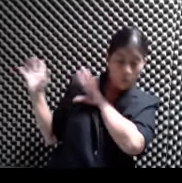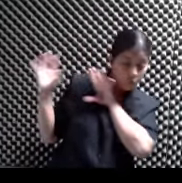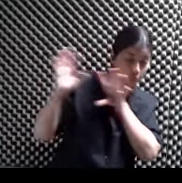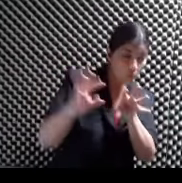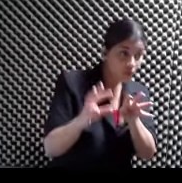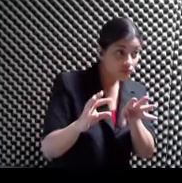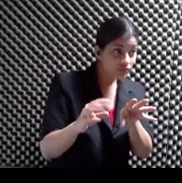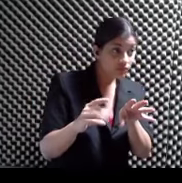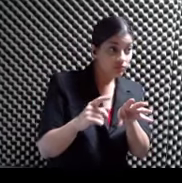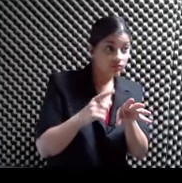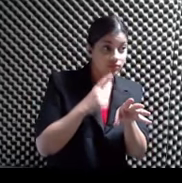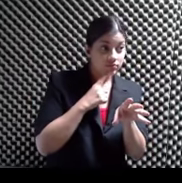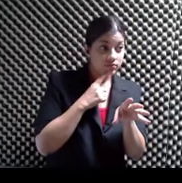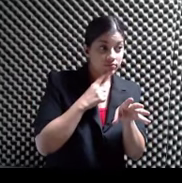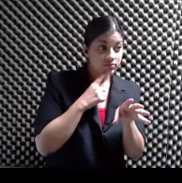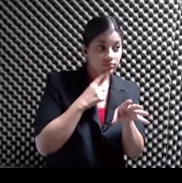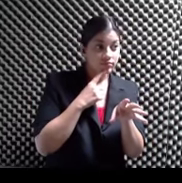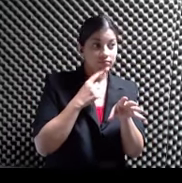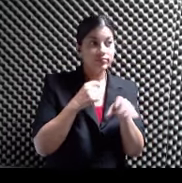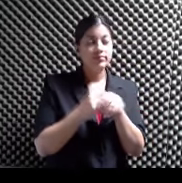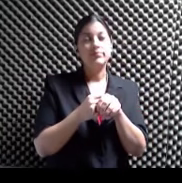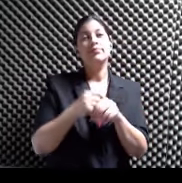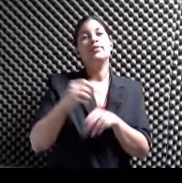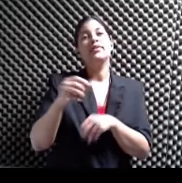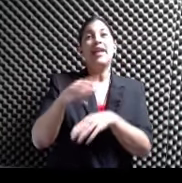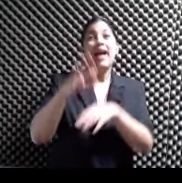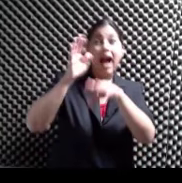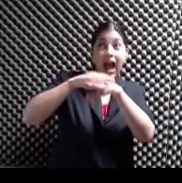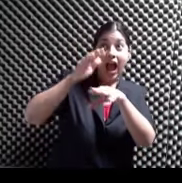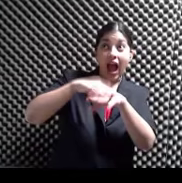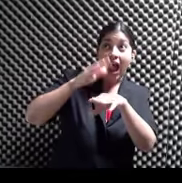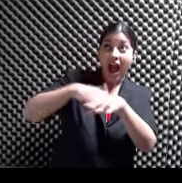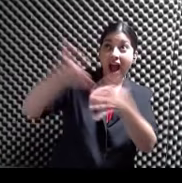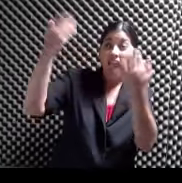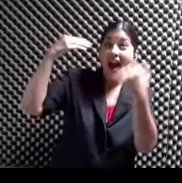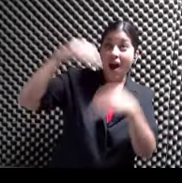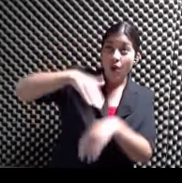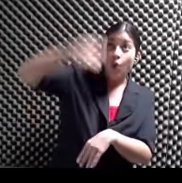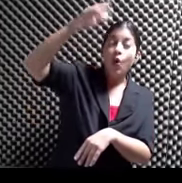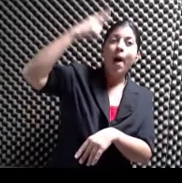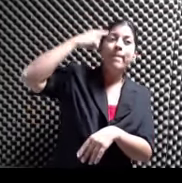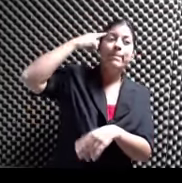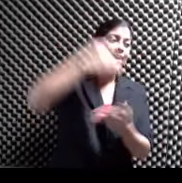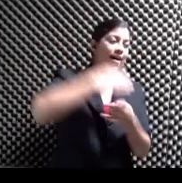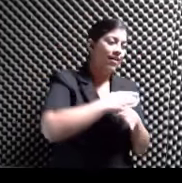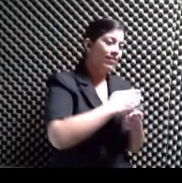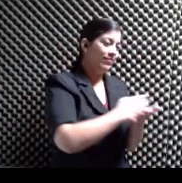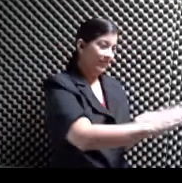conjuro Despiertan a Boneque Para que ahuyentara El mal Y mira Se me paran los pelos